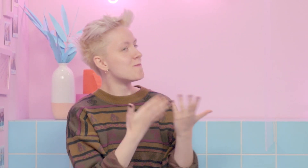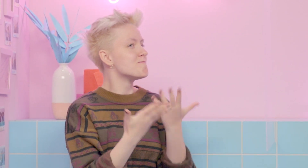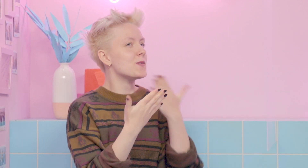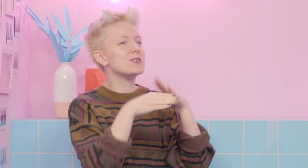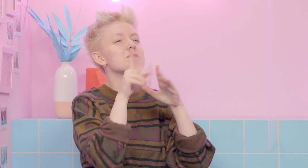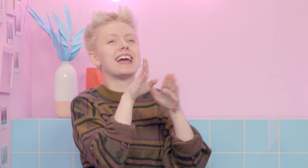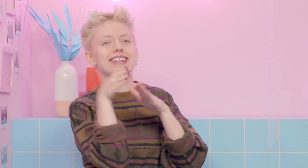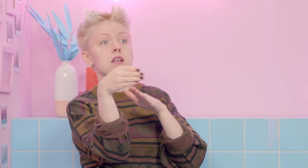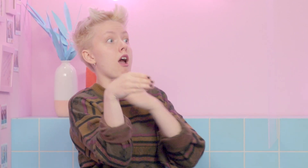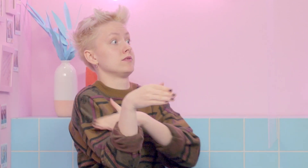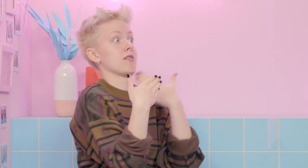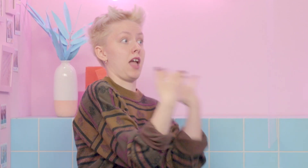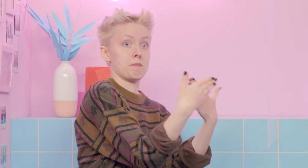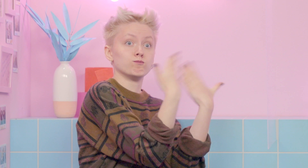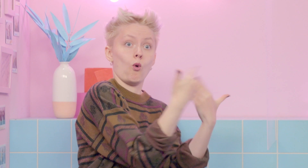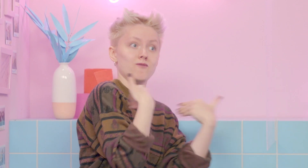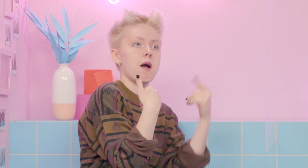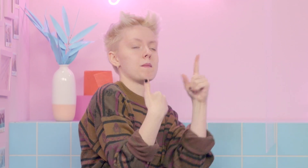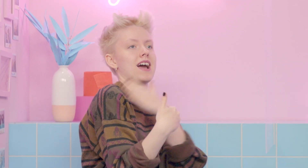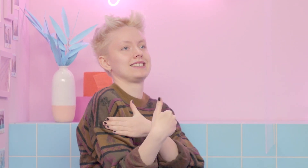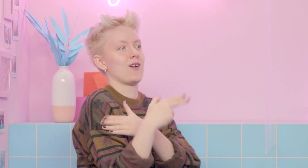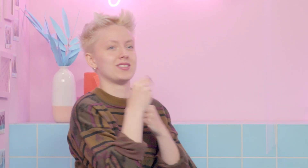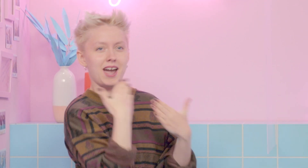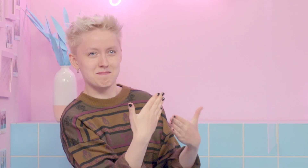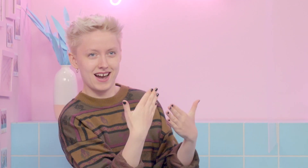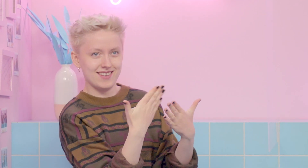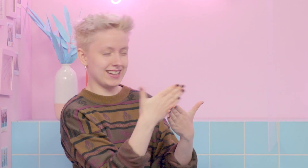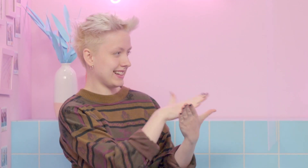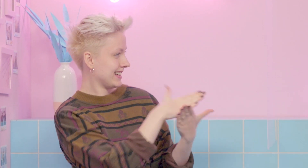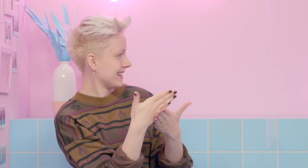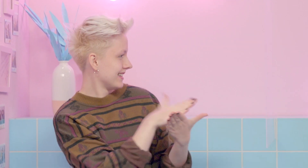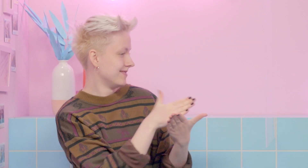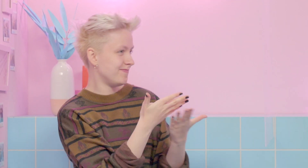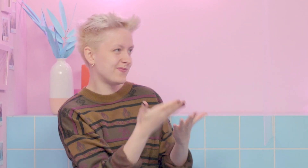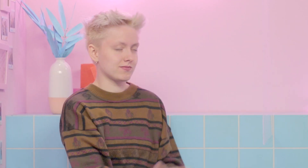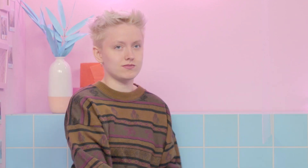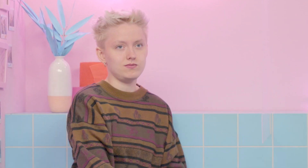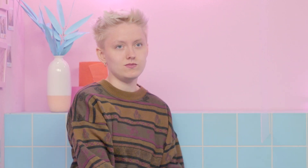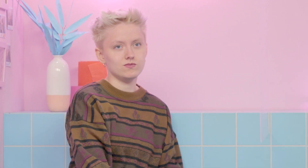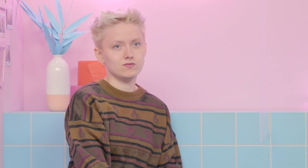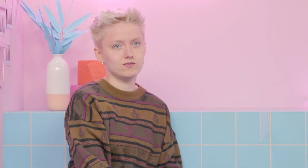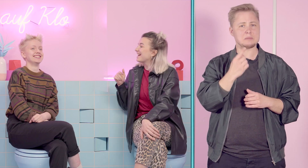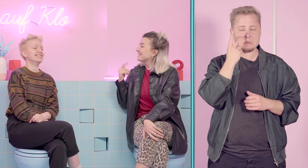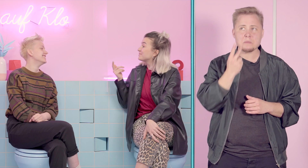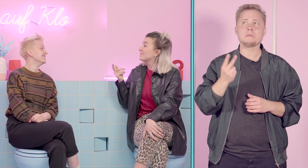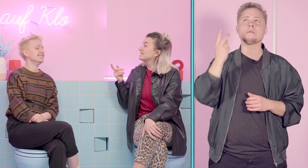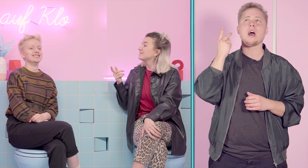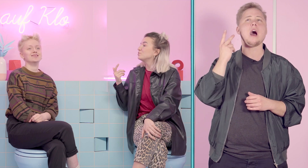und löse mich davon. Und in dem Sinne bin ich ihnen irgendwie dankbar, aber auf der anderen Seite finde ich es schon auch ganz schön schwierig. Gibt es Momente, in denen du